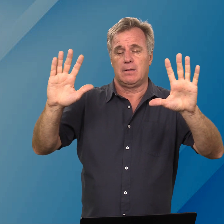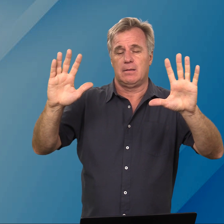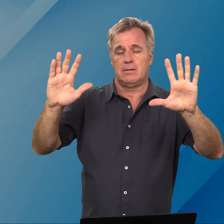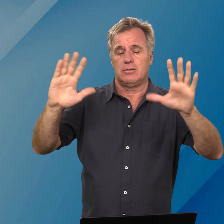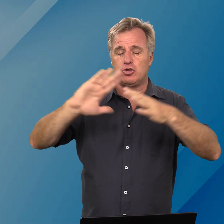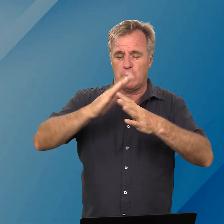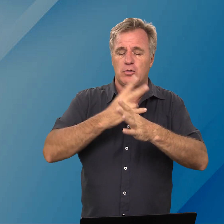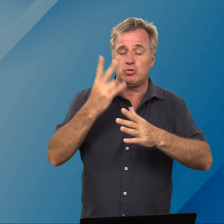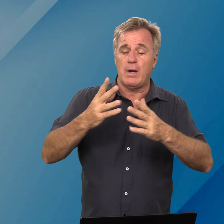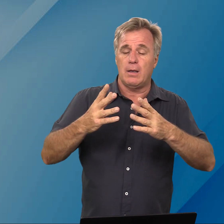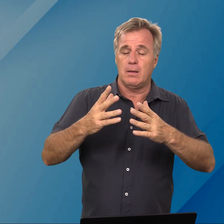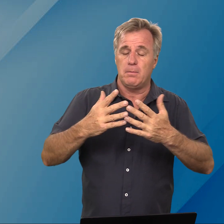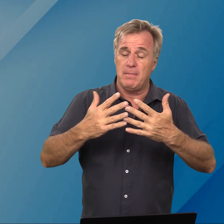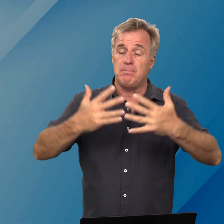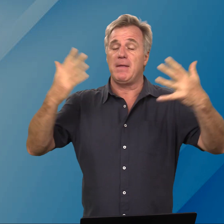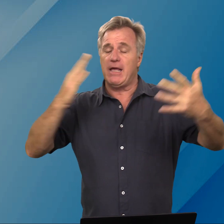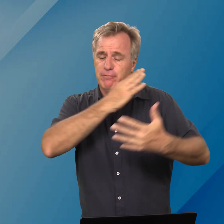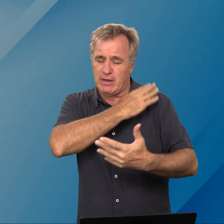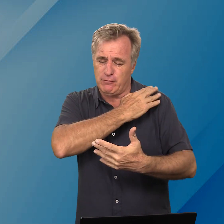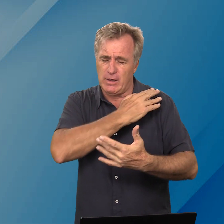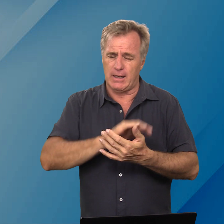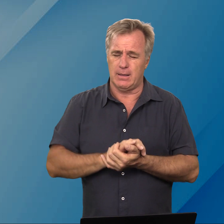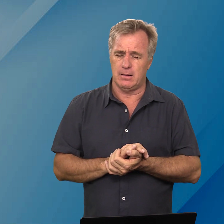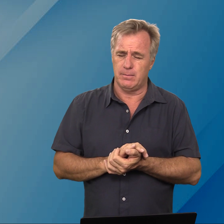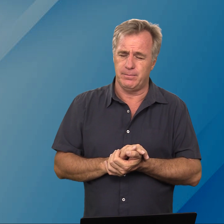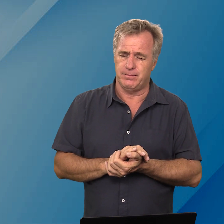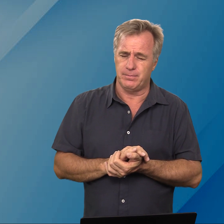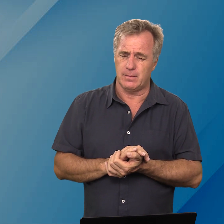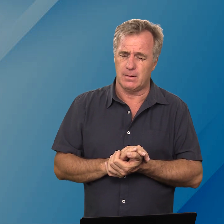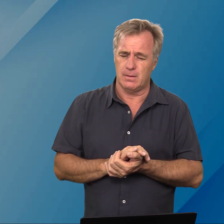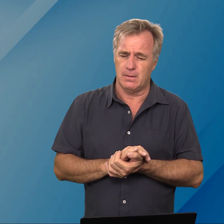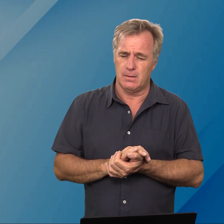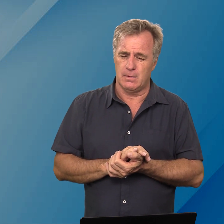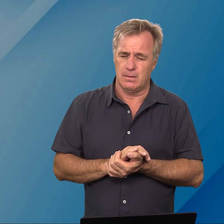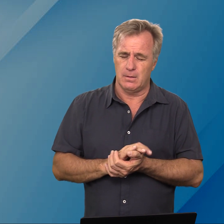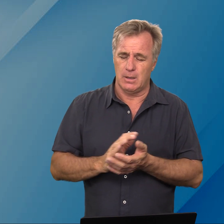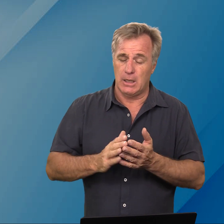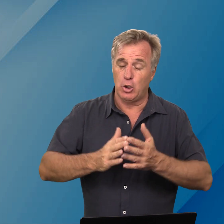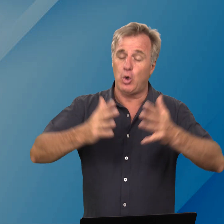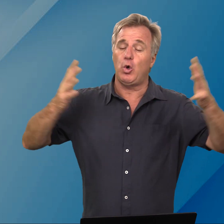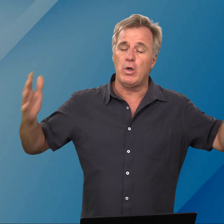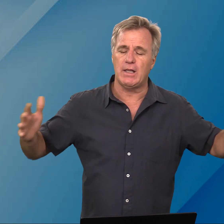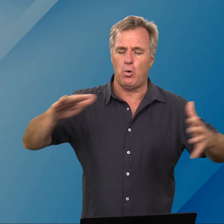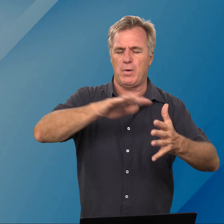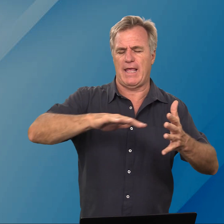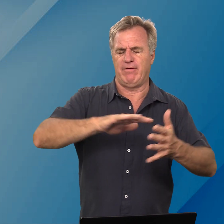so dat ons ook met meer verantwoordelikheid in groter omgeving